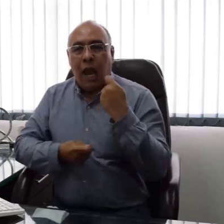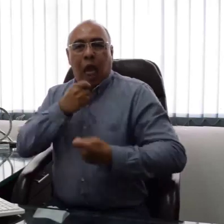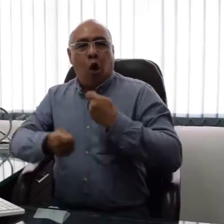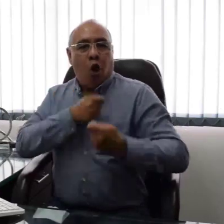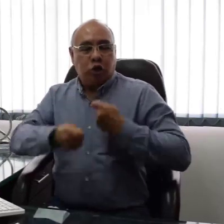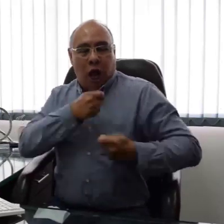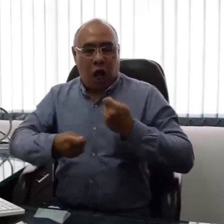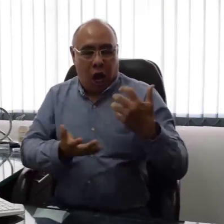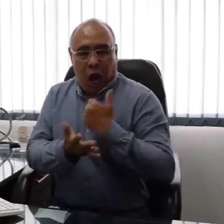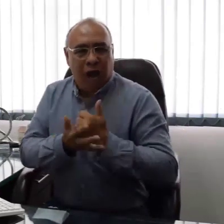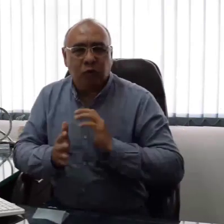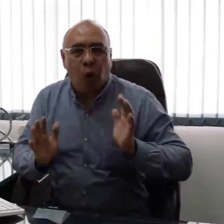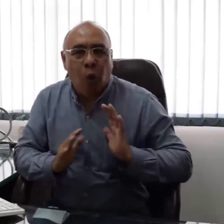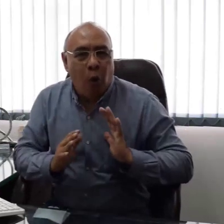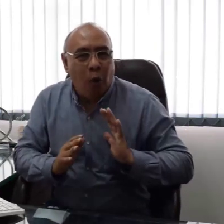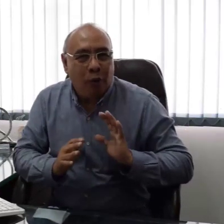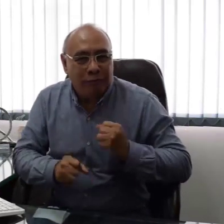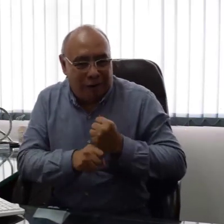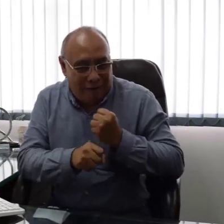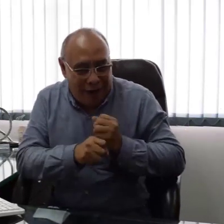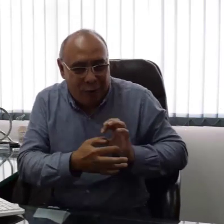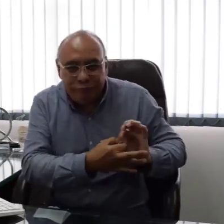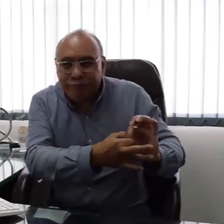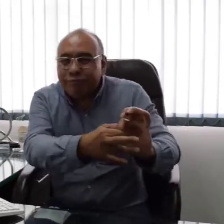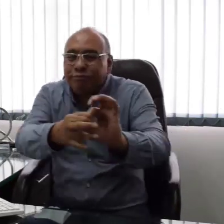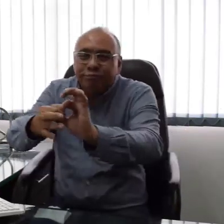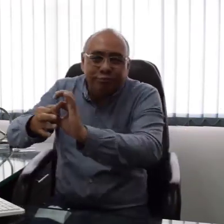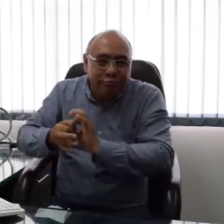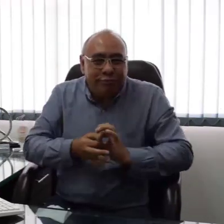La lengua de señas no es un negocio. Debemos trabajar juntos.